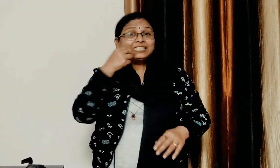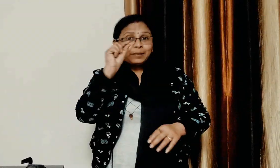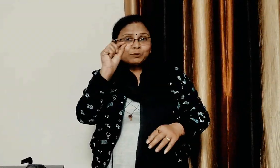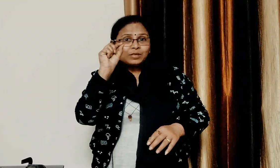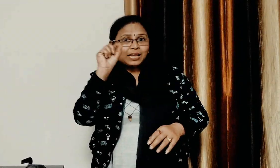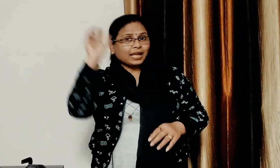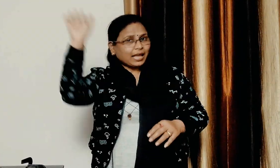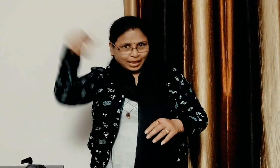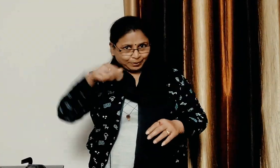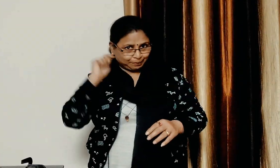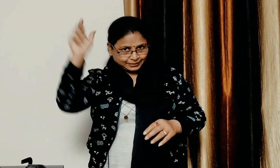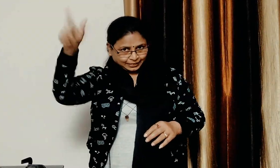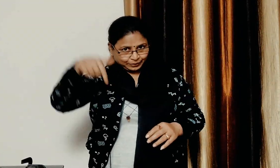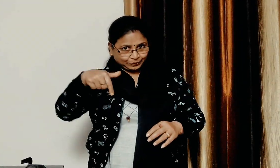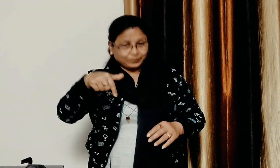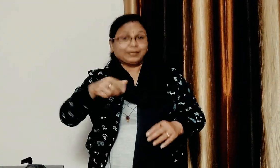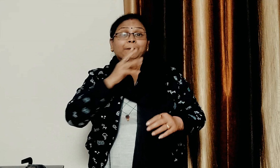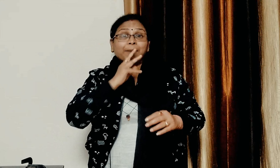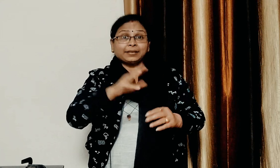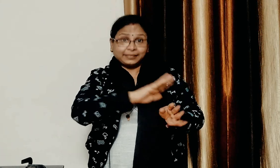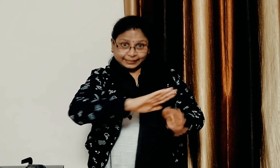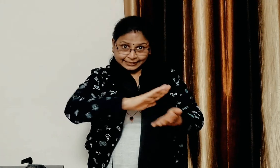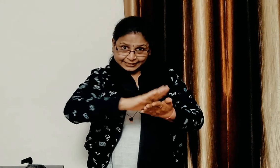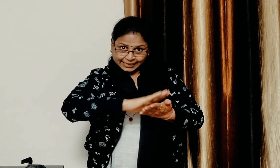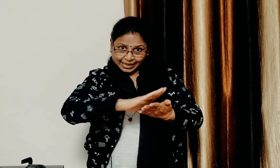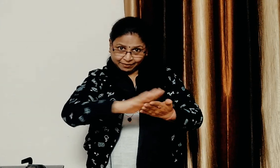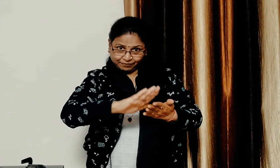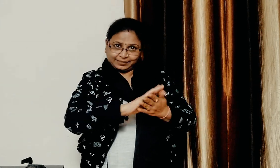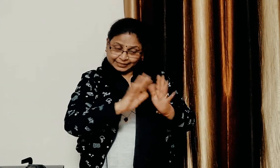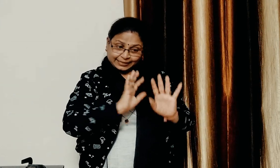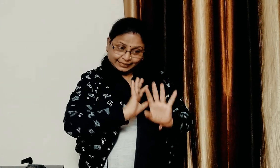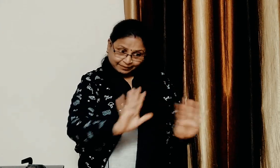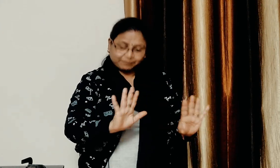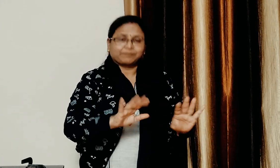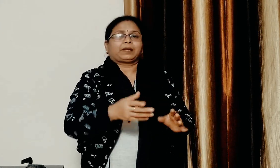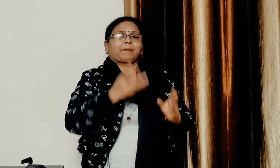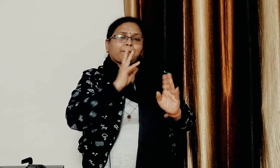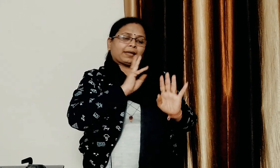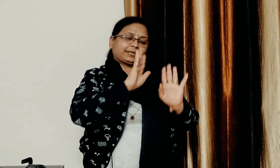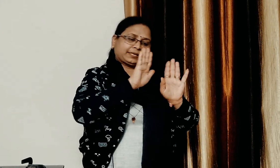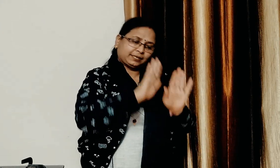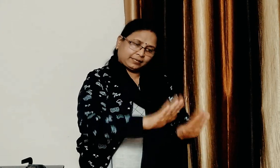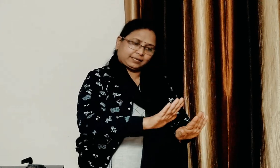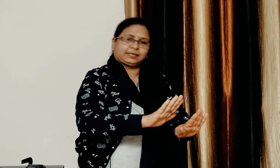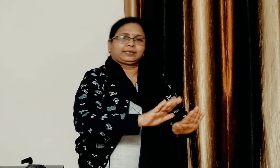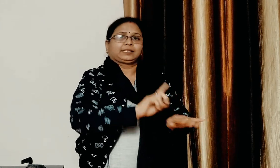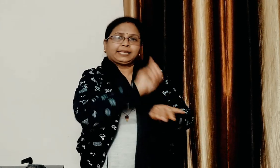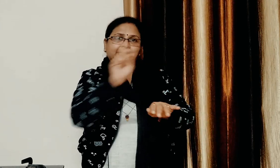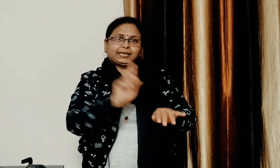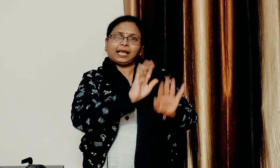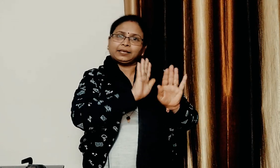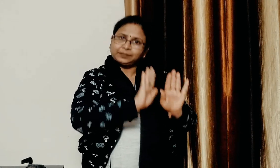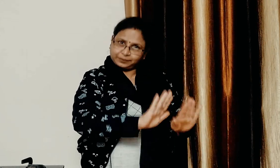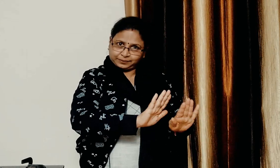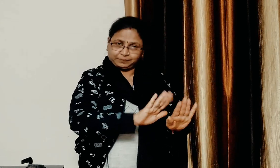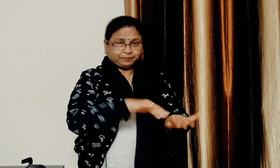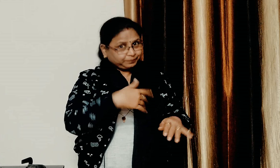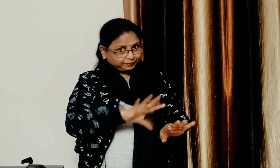भ्यान रहे साबूदानों को अच्छे से पानी में धोकर एक घंटी के लिए भिगोकर रख देंगे और इसका पानी निकाल कर एक